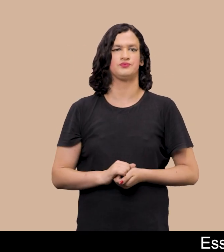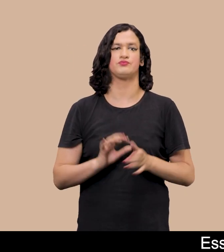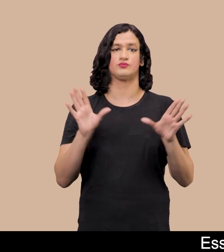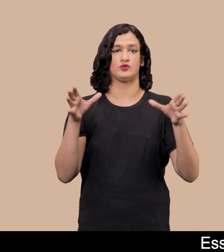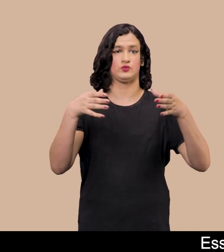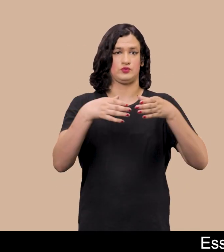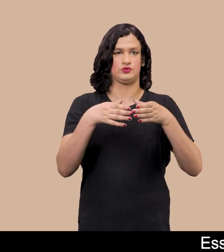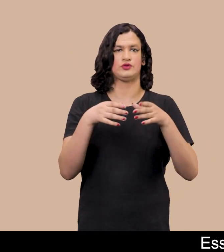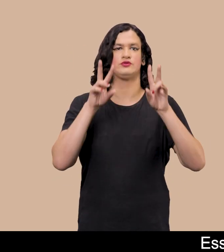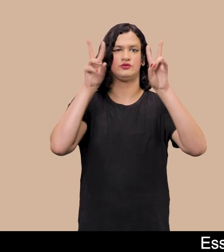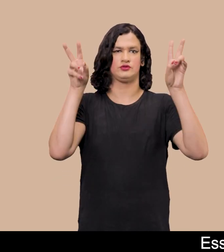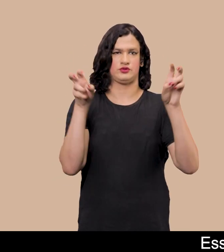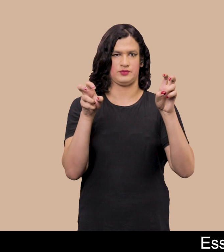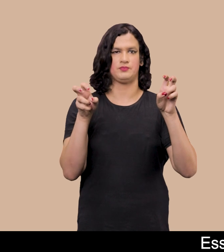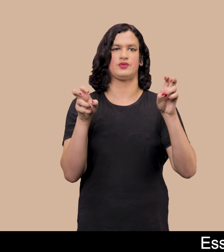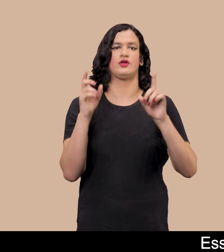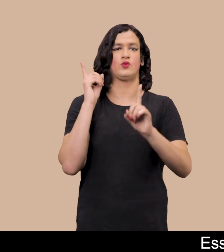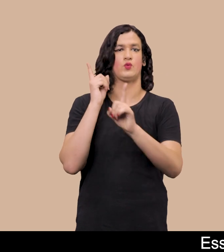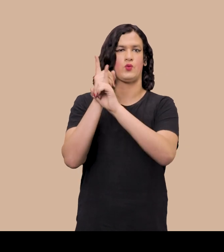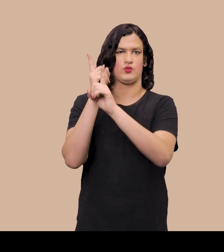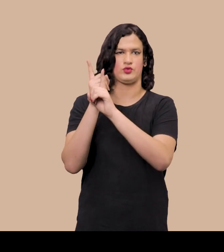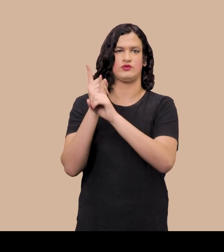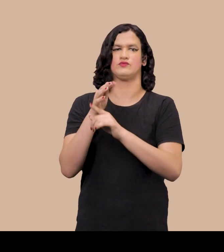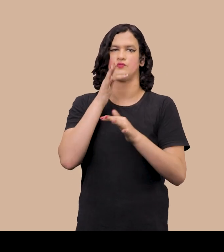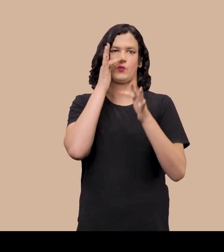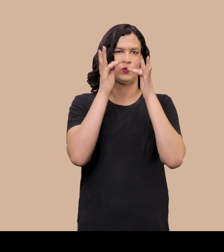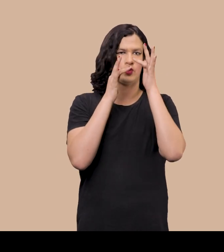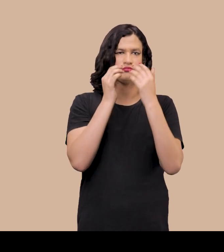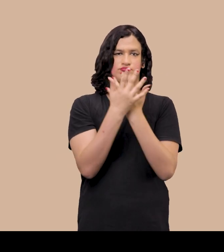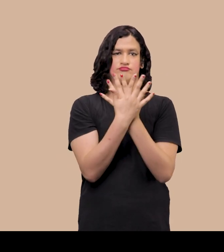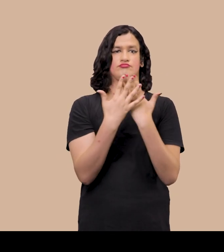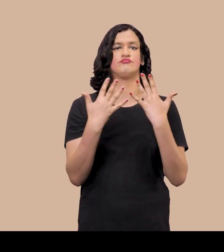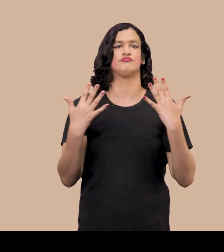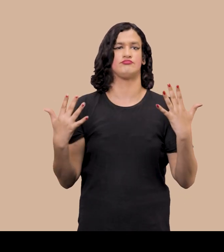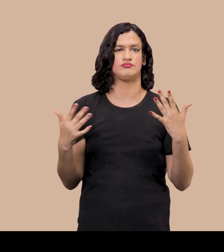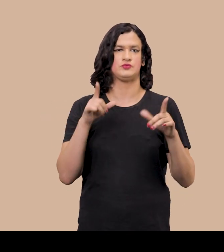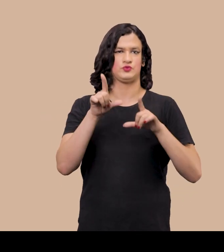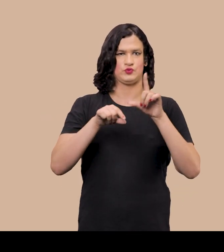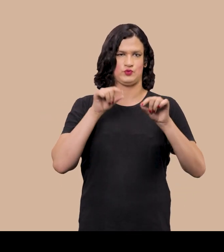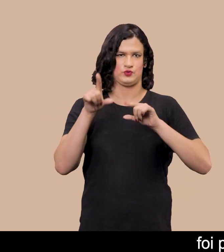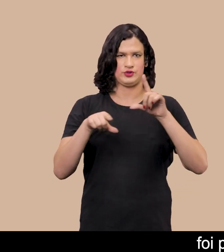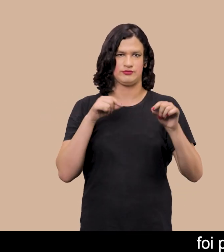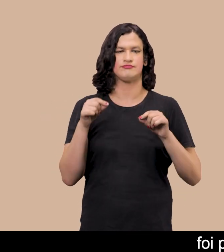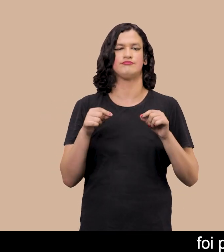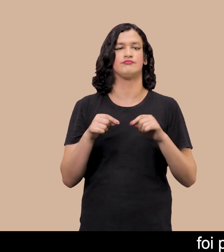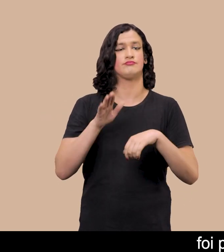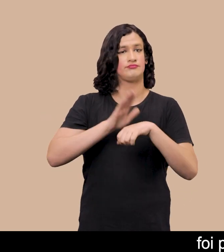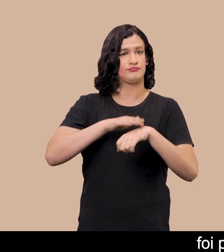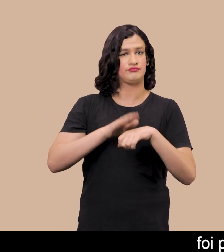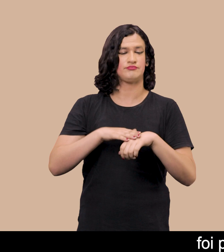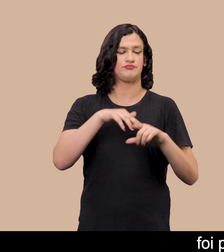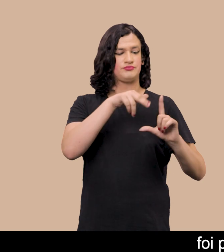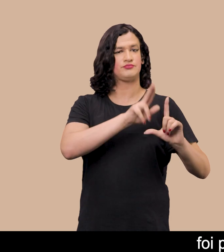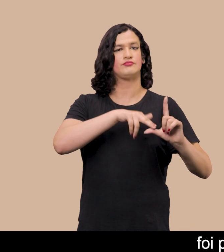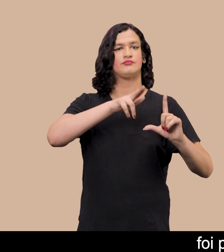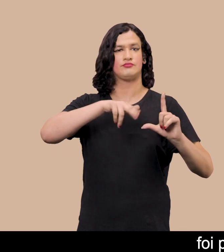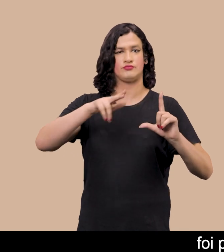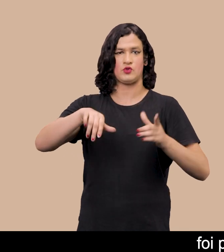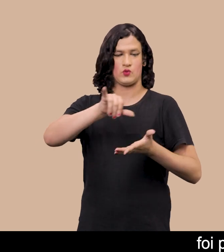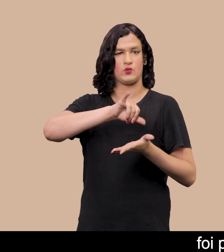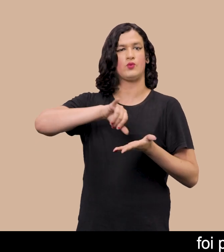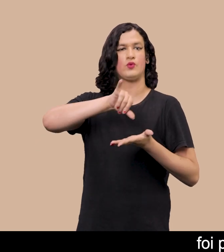grupo foi intitulado Encontro no Jardim A obra selecionada para este conteúdo Foi produzida em acrílica,